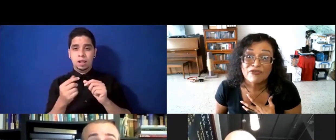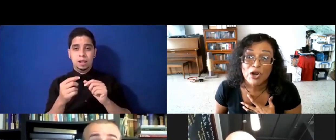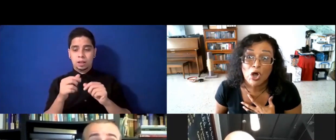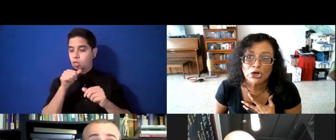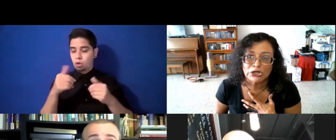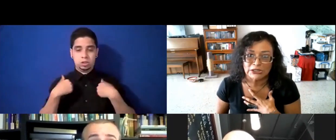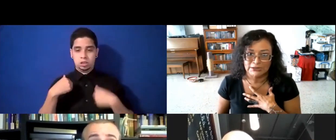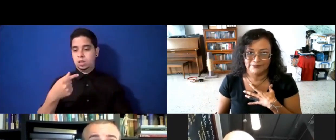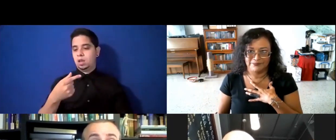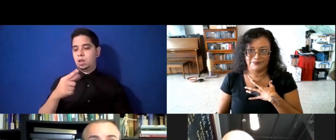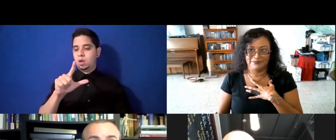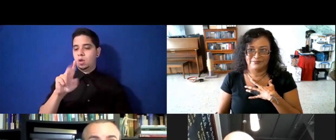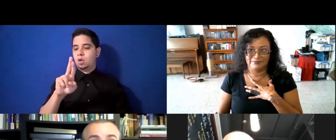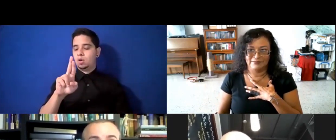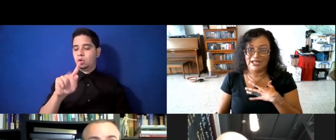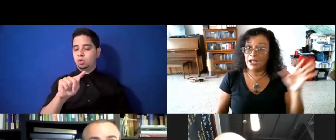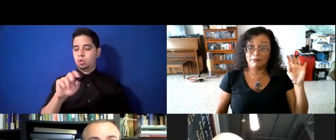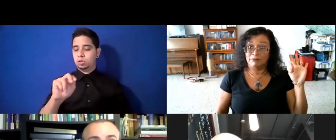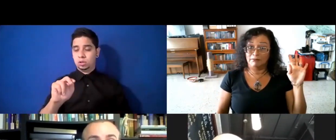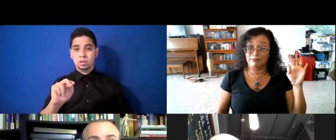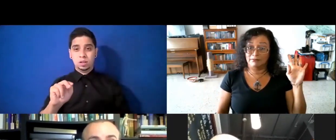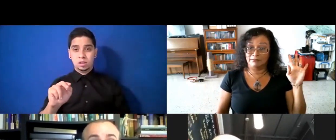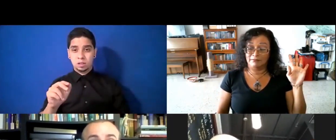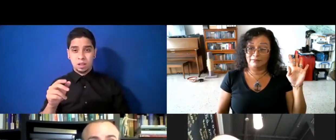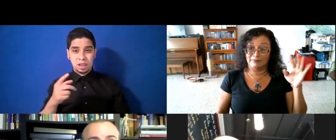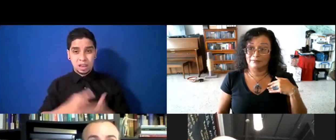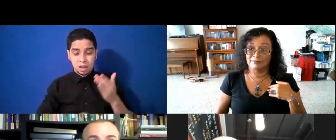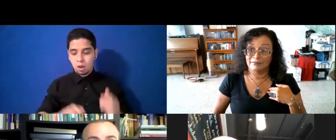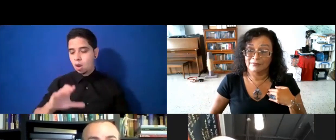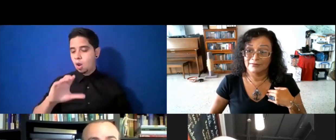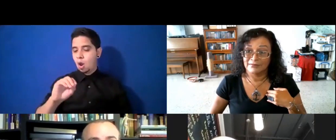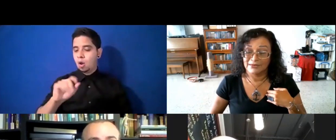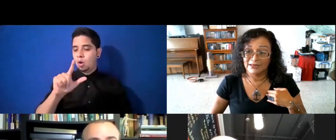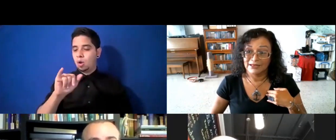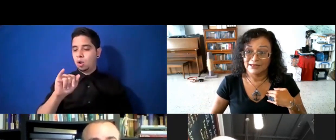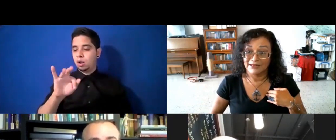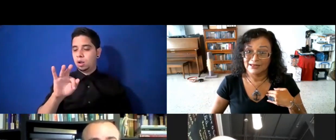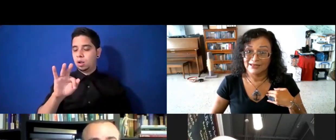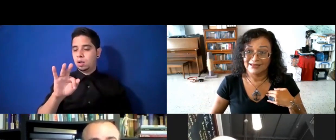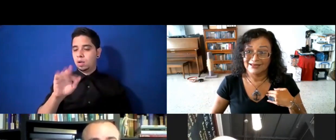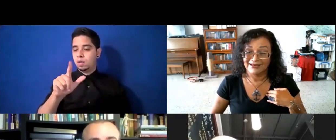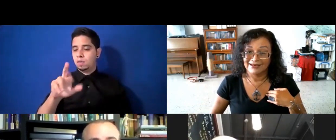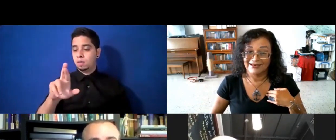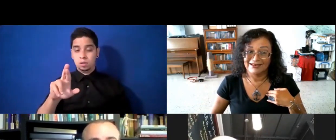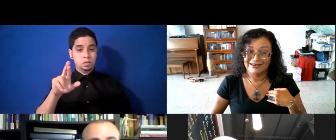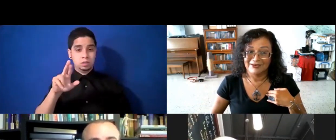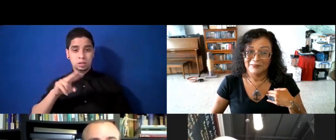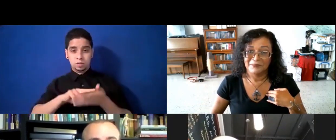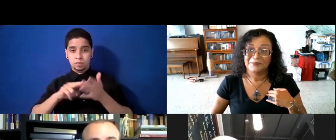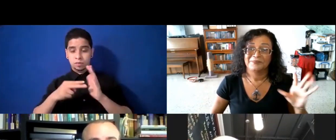coliflor, wow, eso es una cantidad de clientes ahí, que son